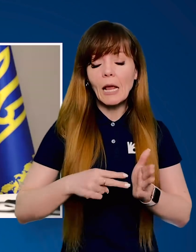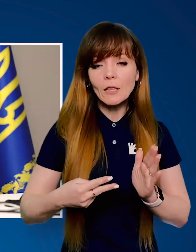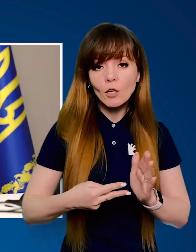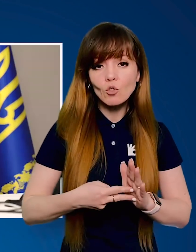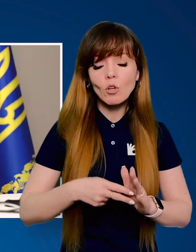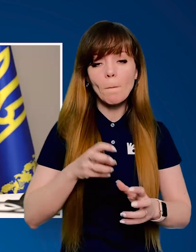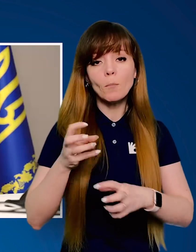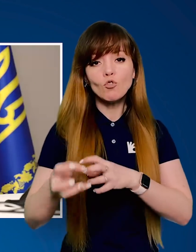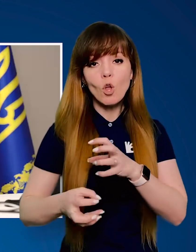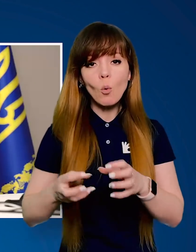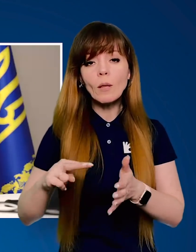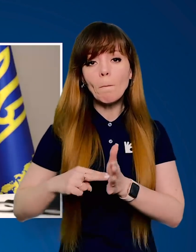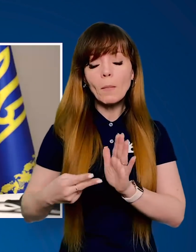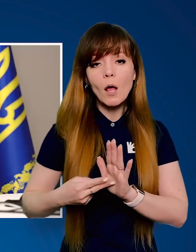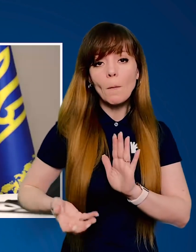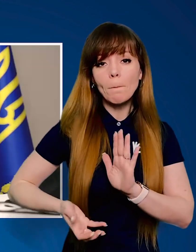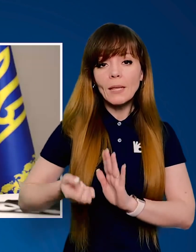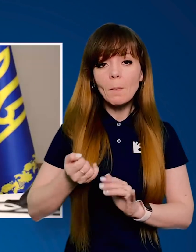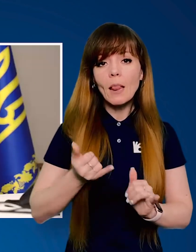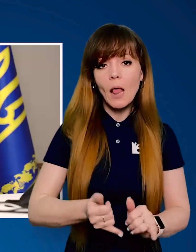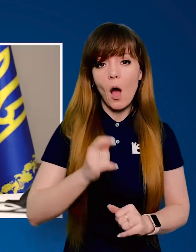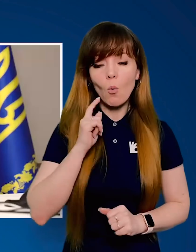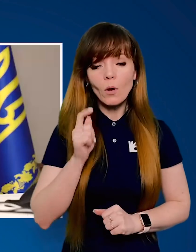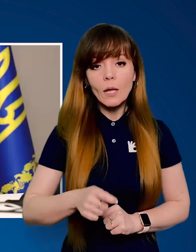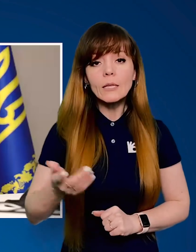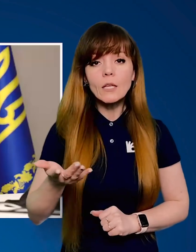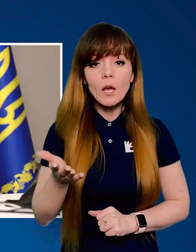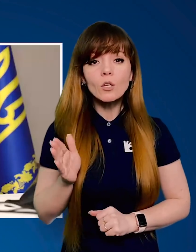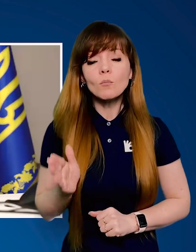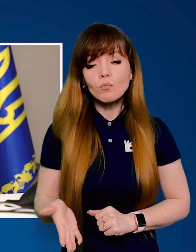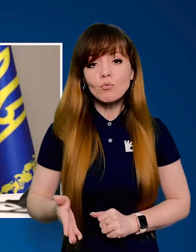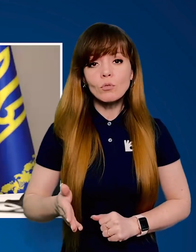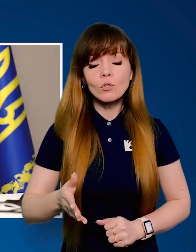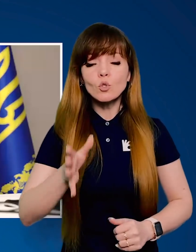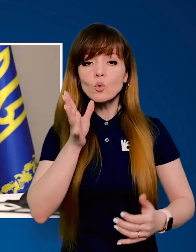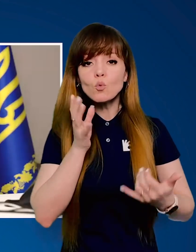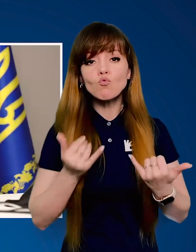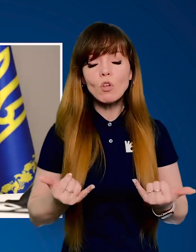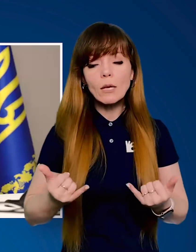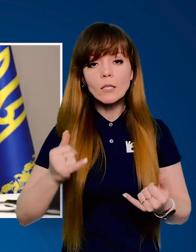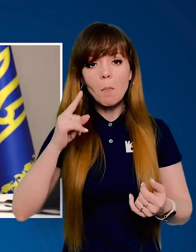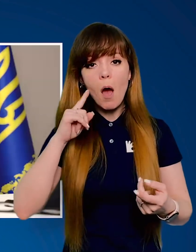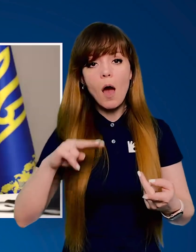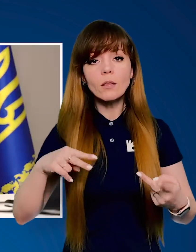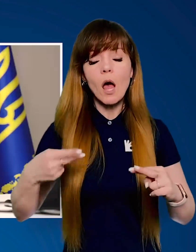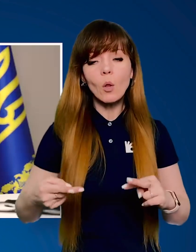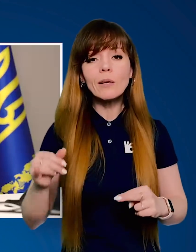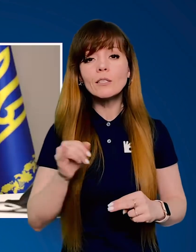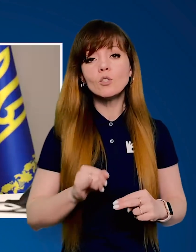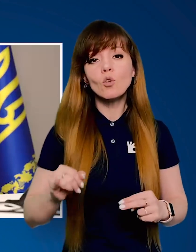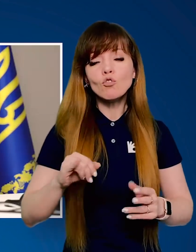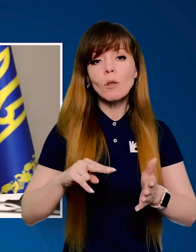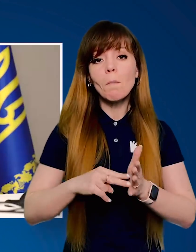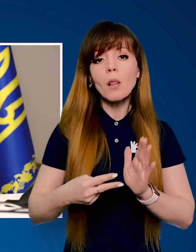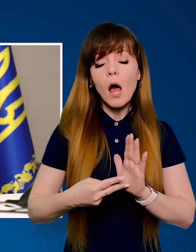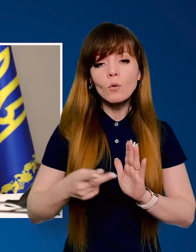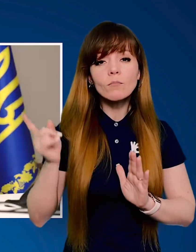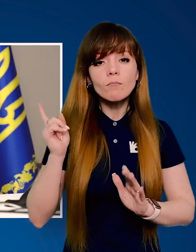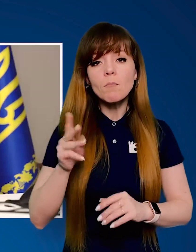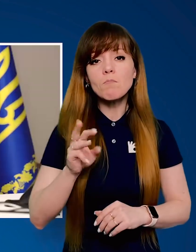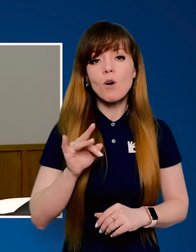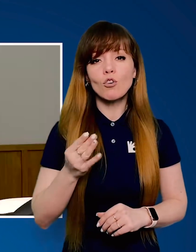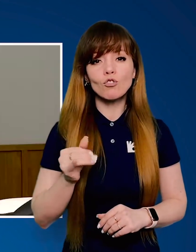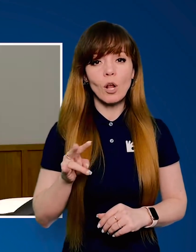стратегічного міжнародного плану підтримки для України, який буде сучасним аналогом історичного плану